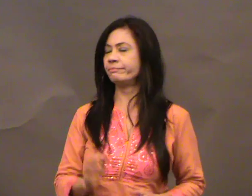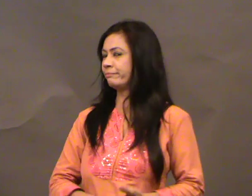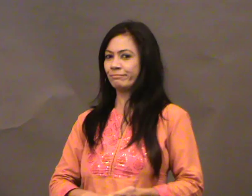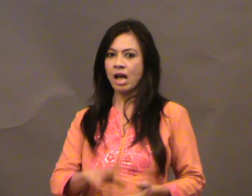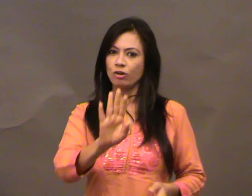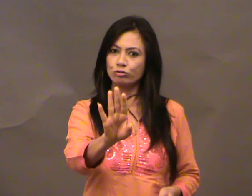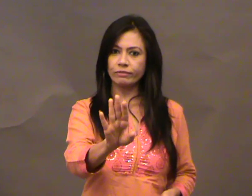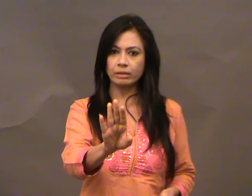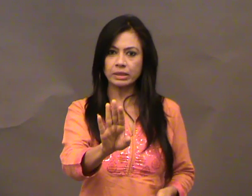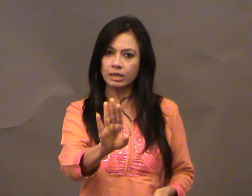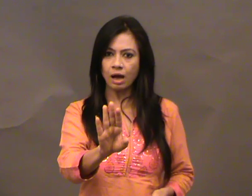तू फिकर मत करना,